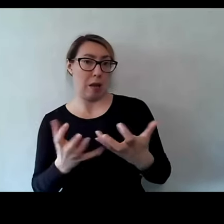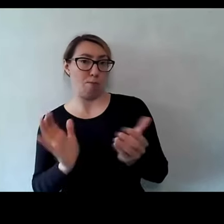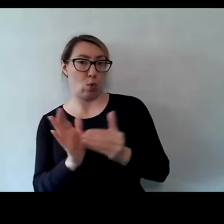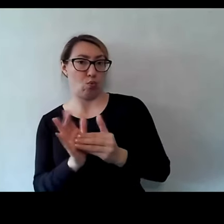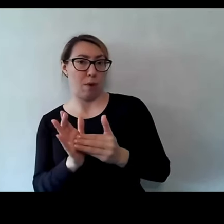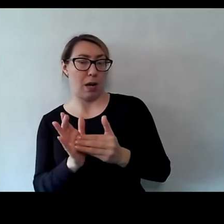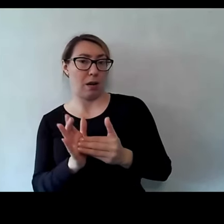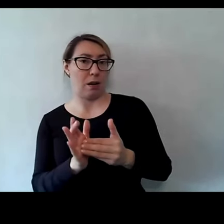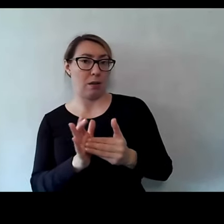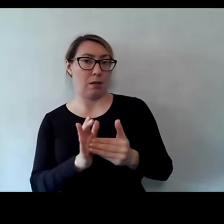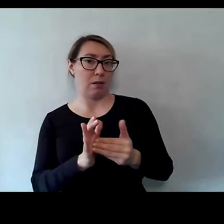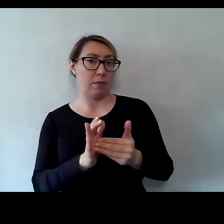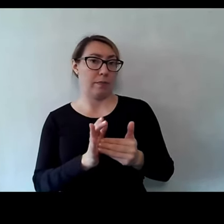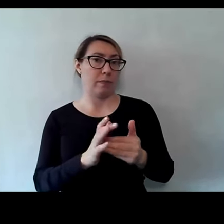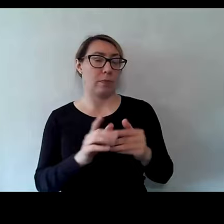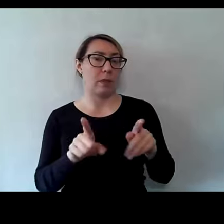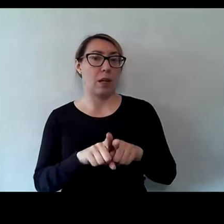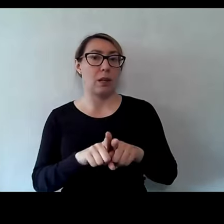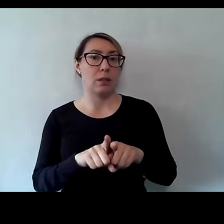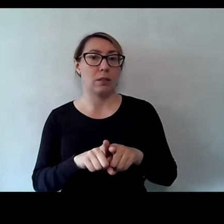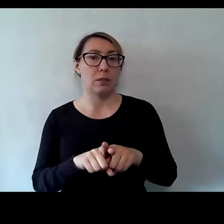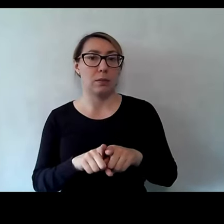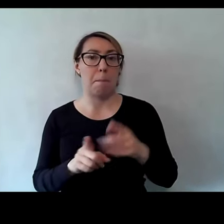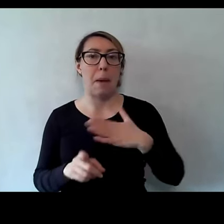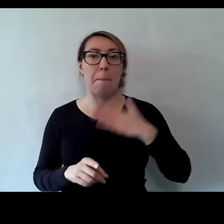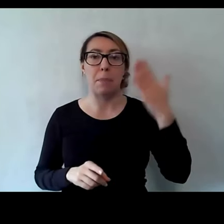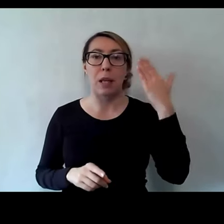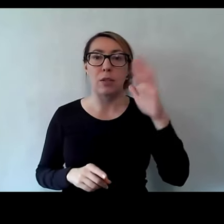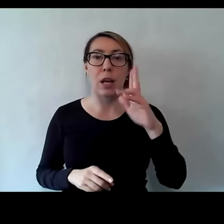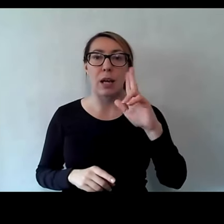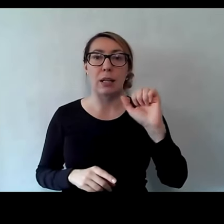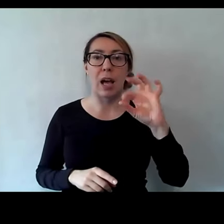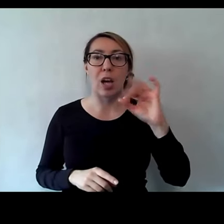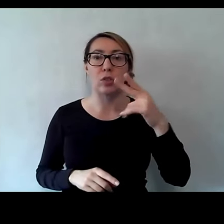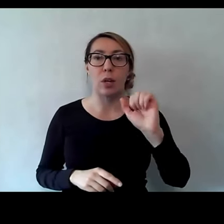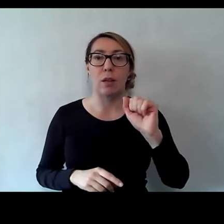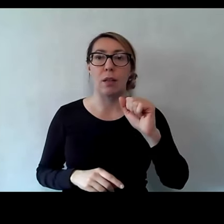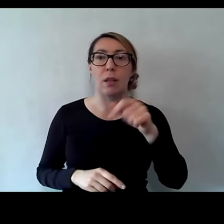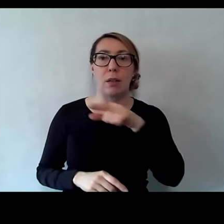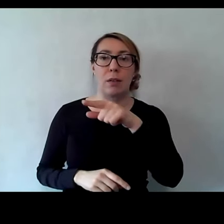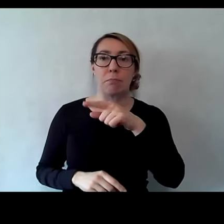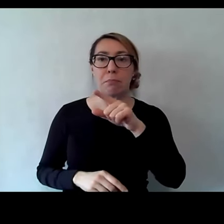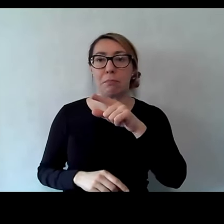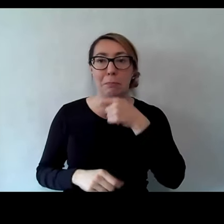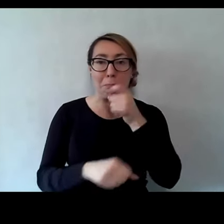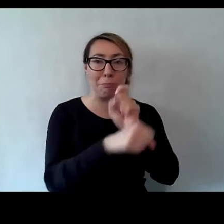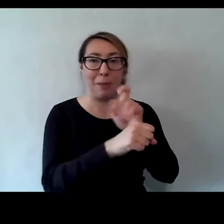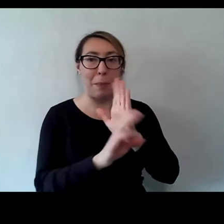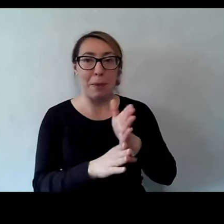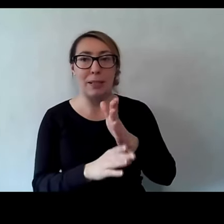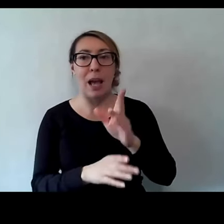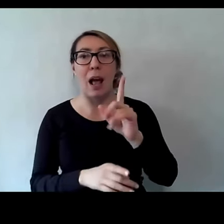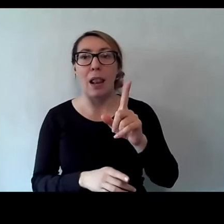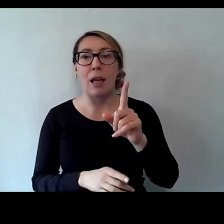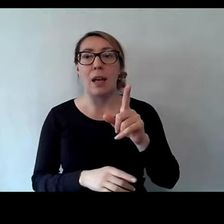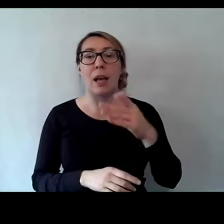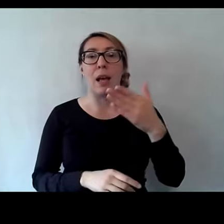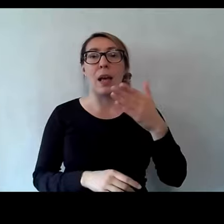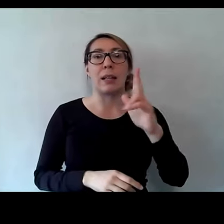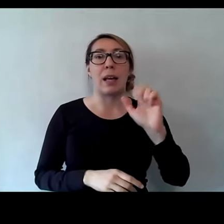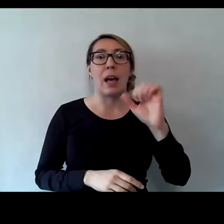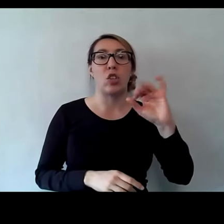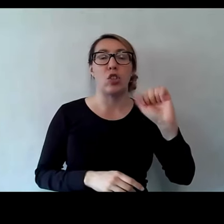też, w Poznaniu mam nadzieję, że Kasia nie ma nic przeciwko, żebym powiedział o niej, ale Kasia Makowska,